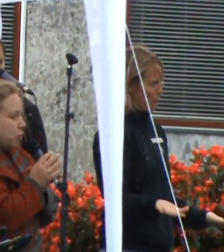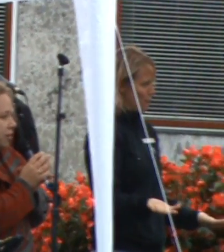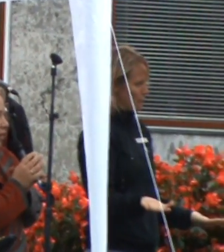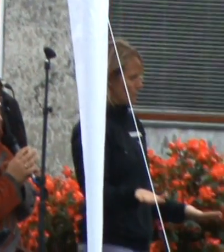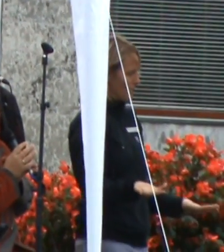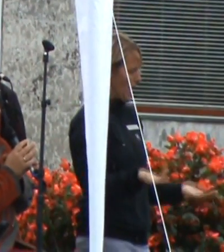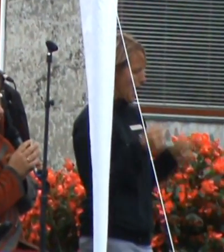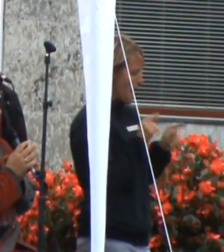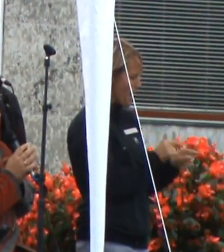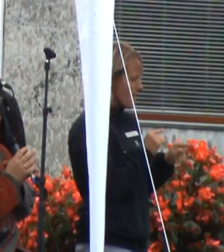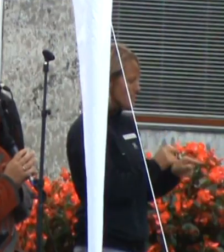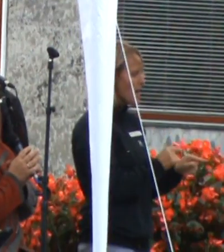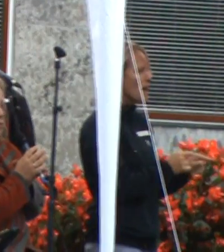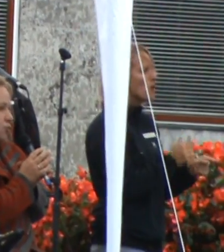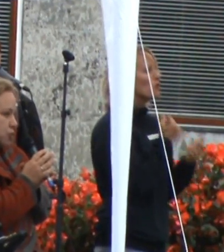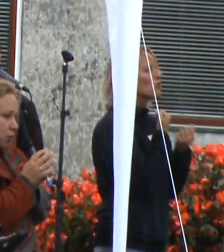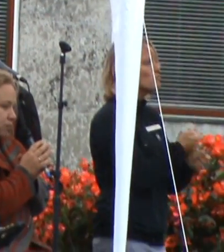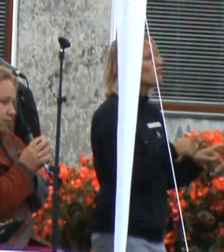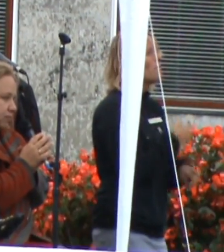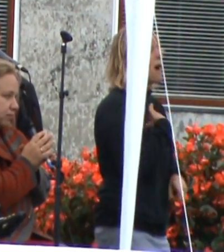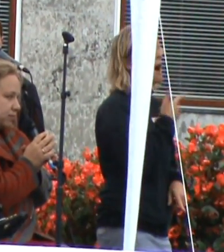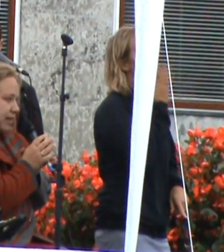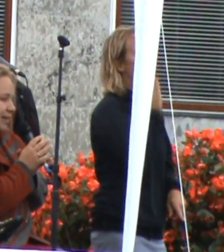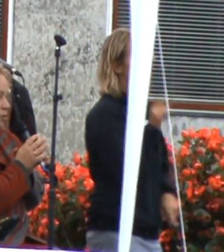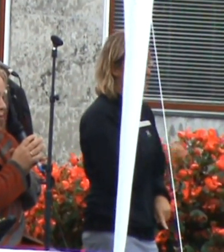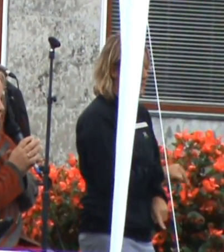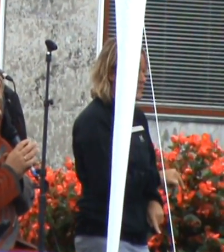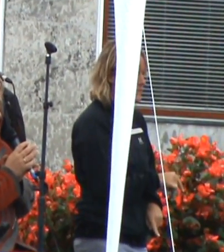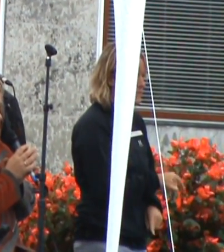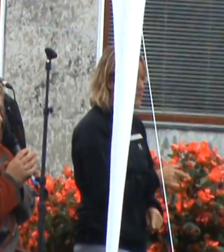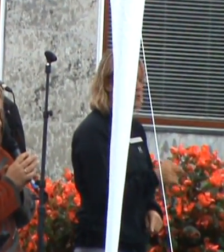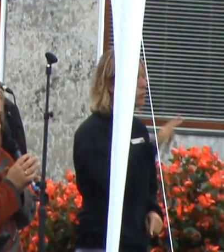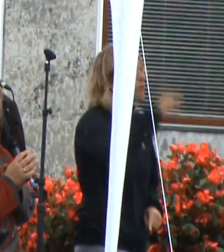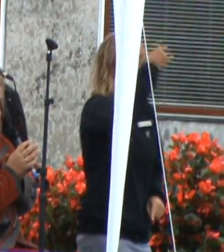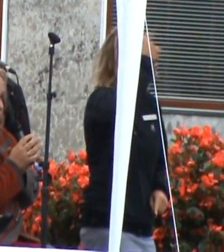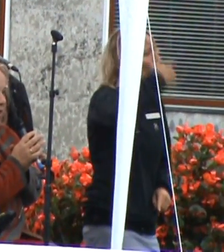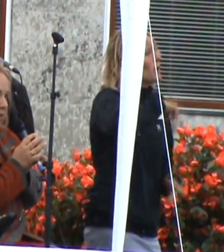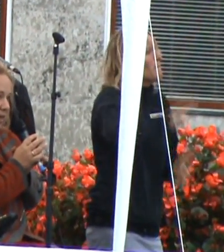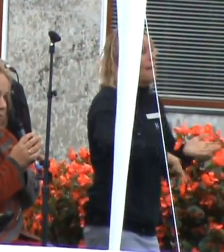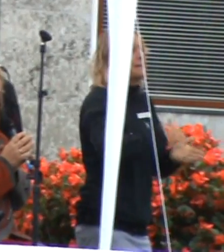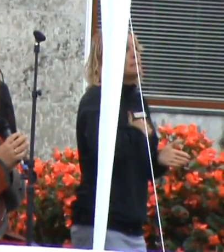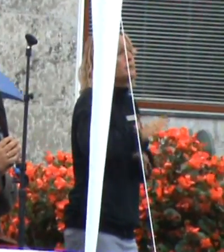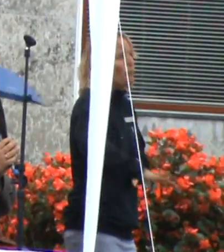Den kommune, jeg bor i, kunne ikke forstå, at der skulle være plads til mine børn.